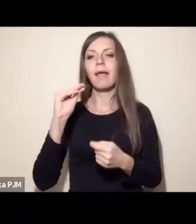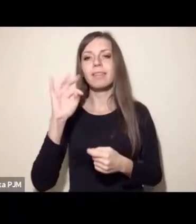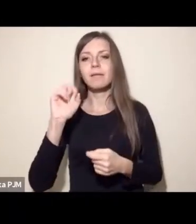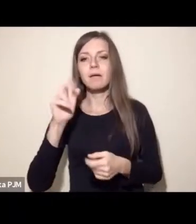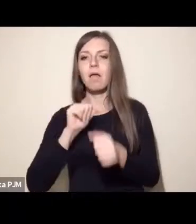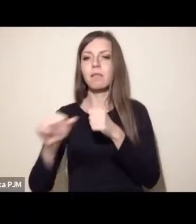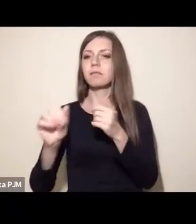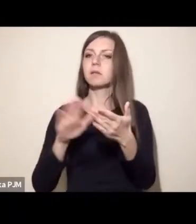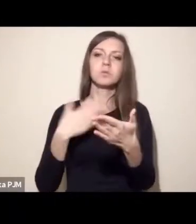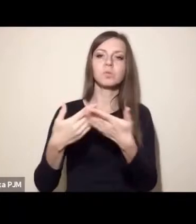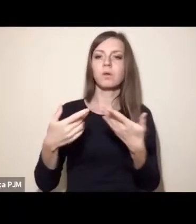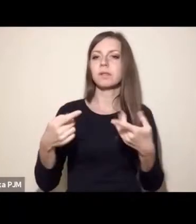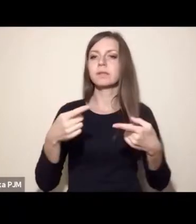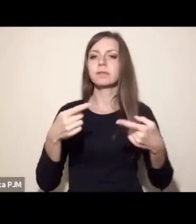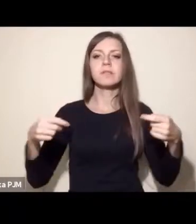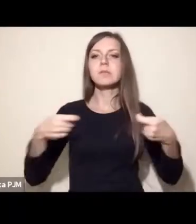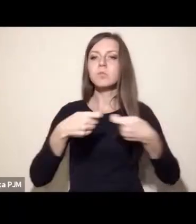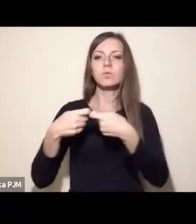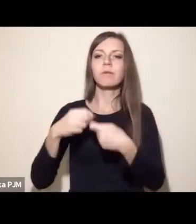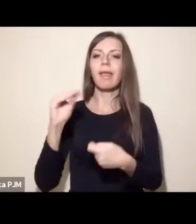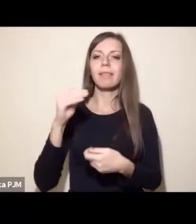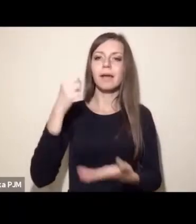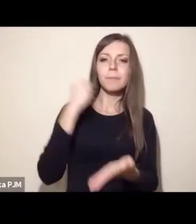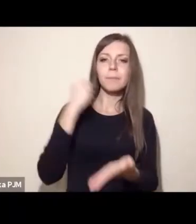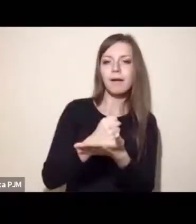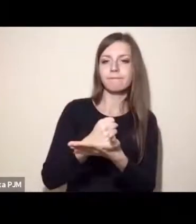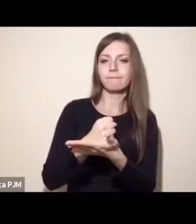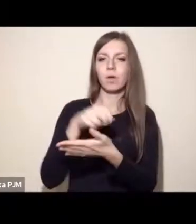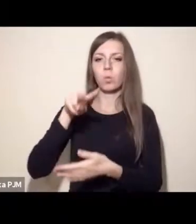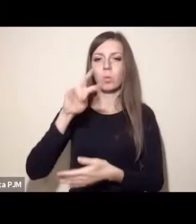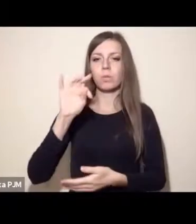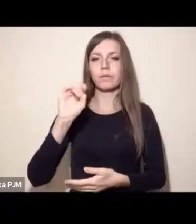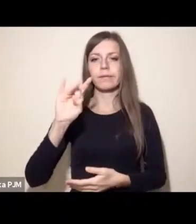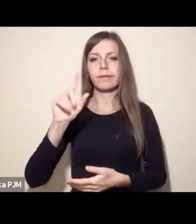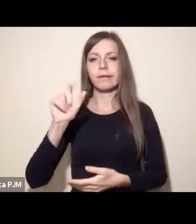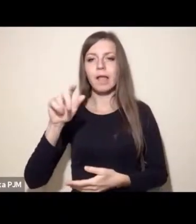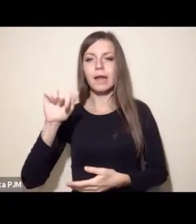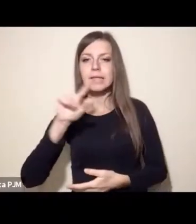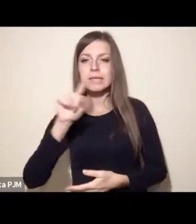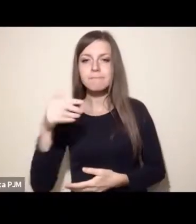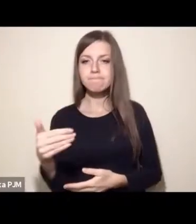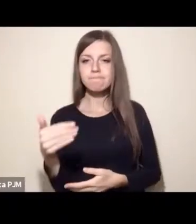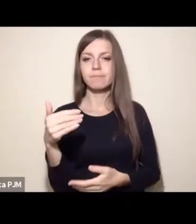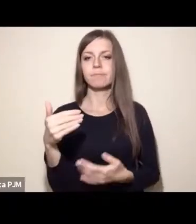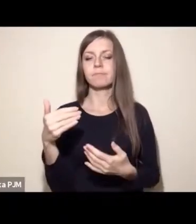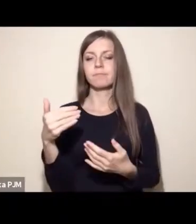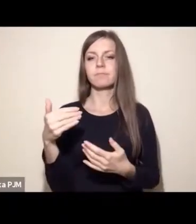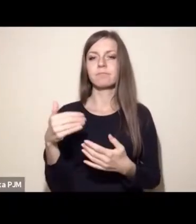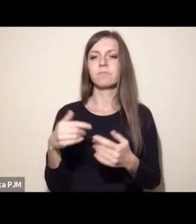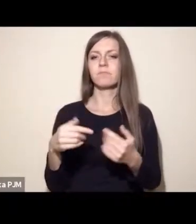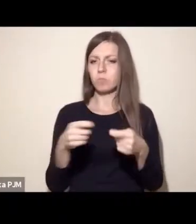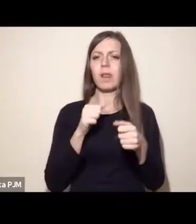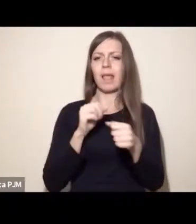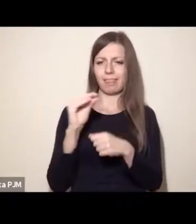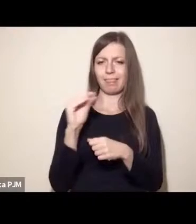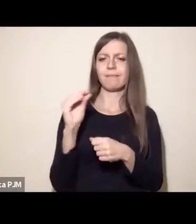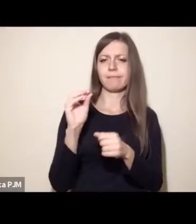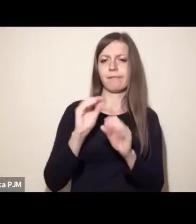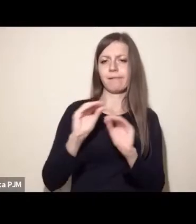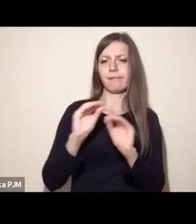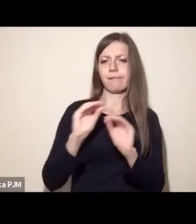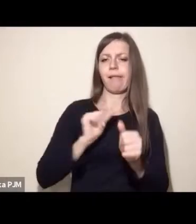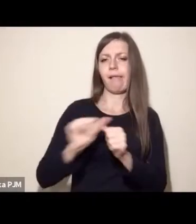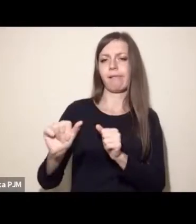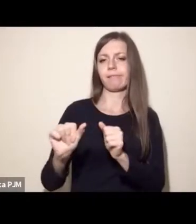spójność etyki praw i utylitaryzmu jest zadziwiająca. tej chwili spójne etyki są, natomiast one nie mają